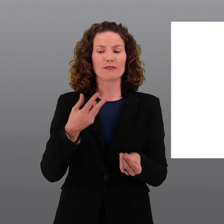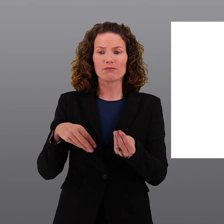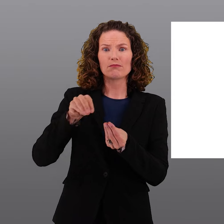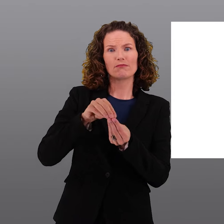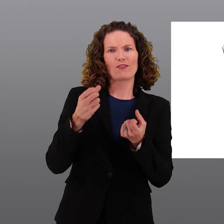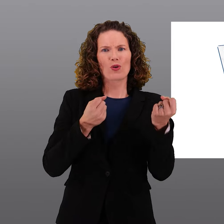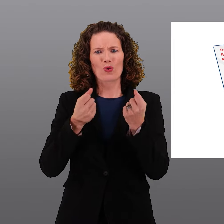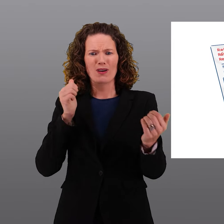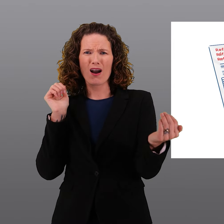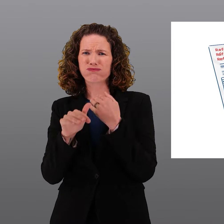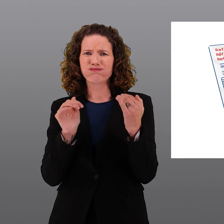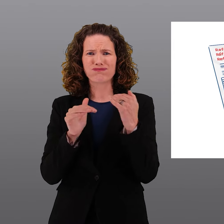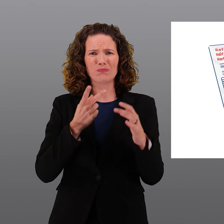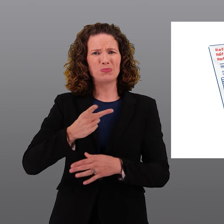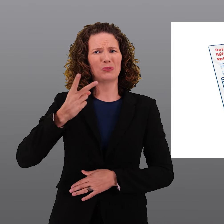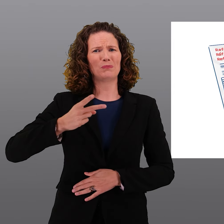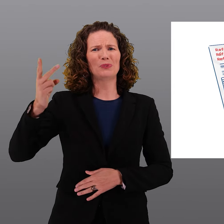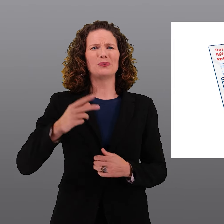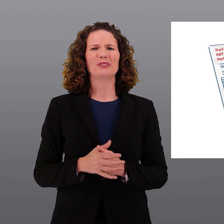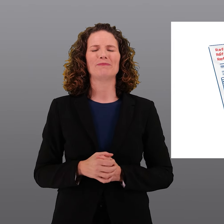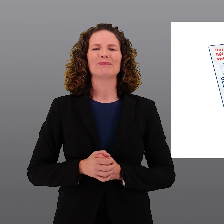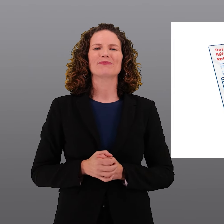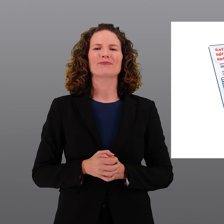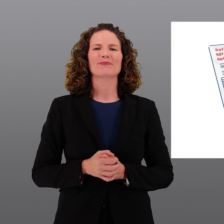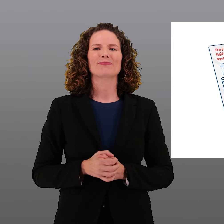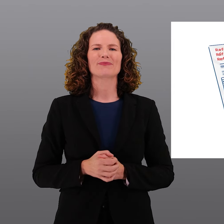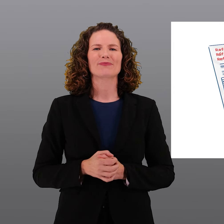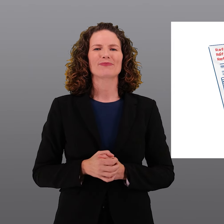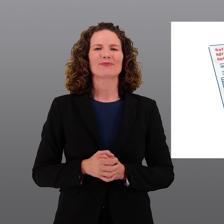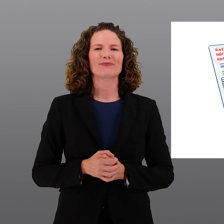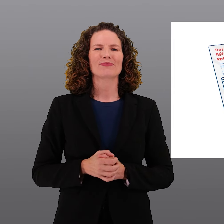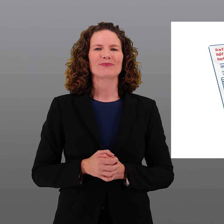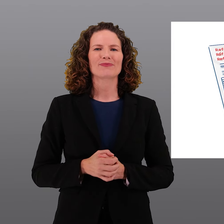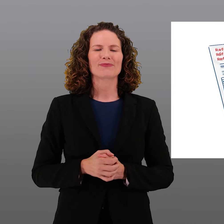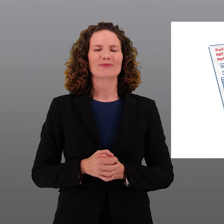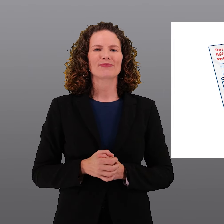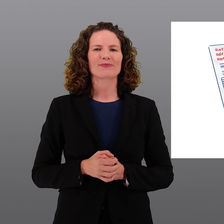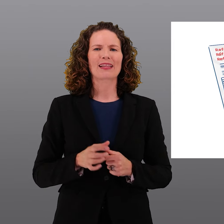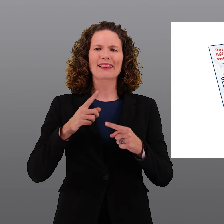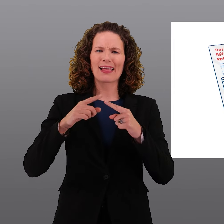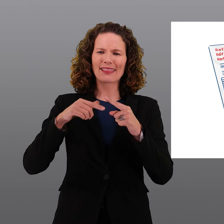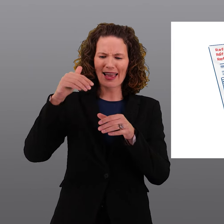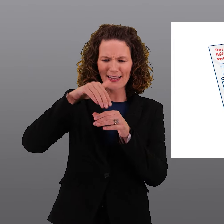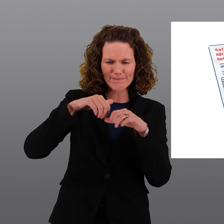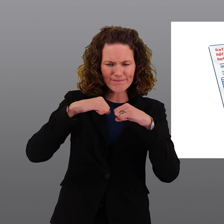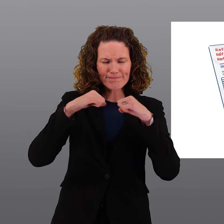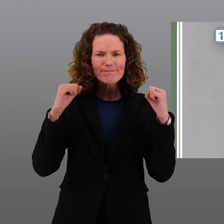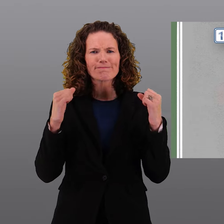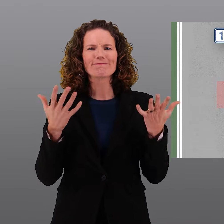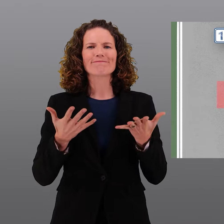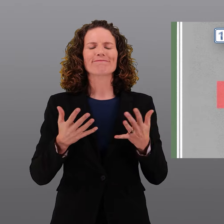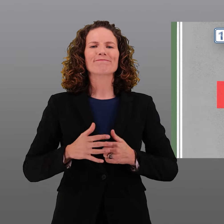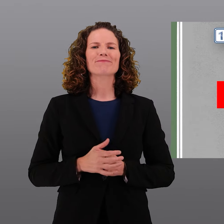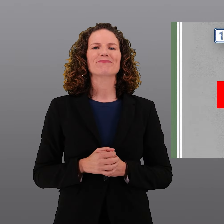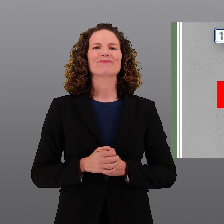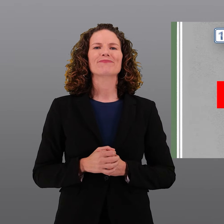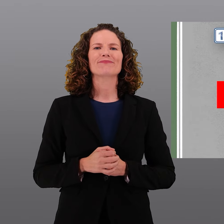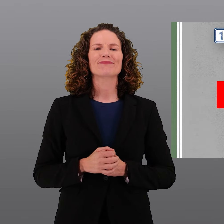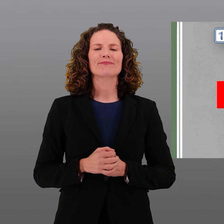Les opposants avancent comme argument que le projet est trop cher et qu'il engendrera encore plus de trafic. De quoi s'agit-il en